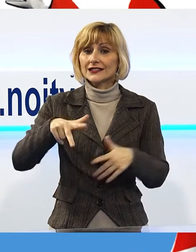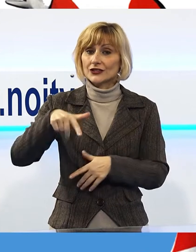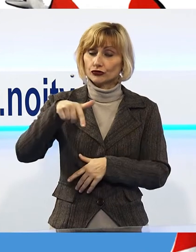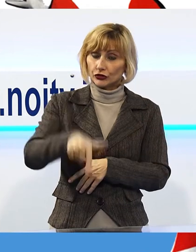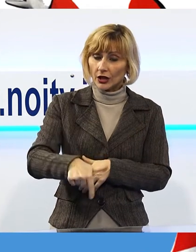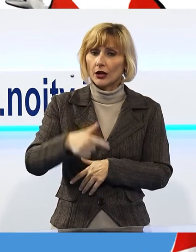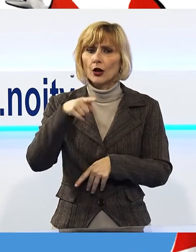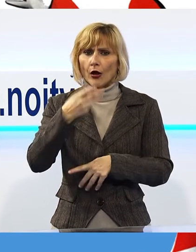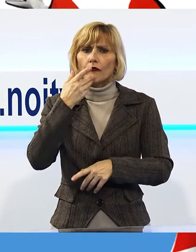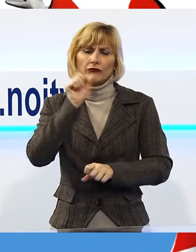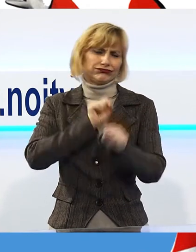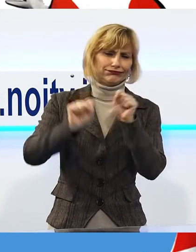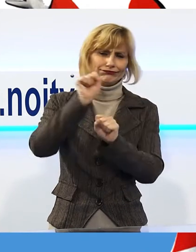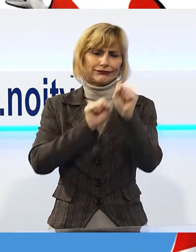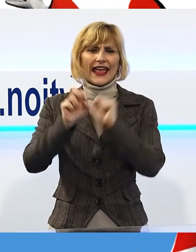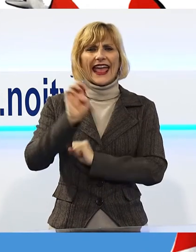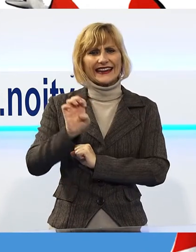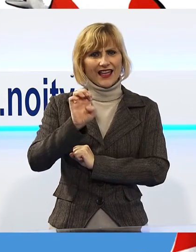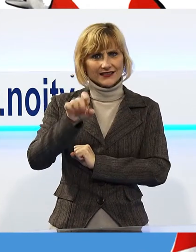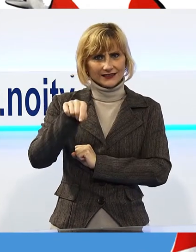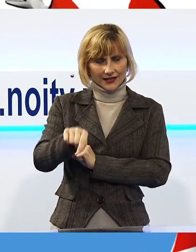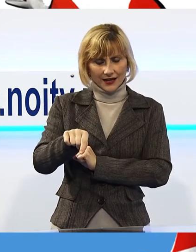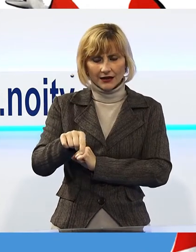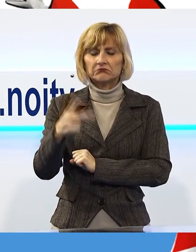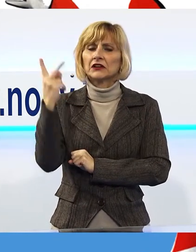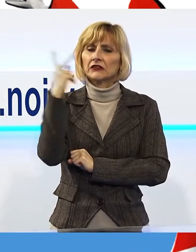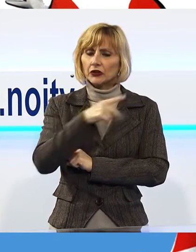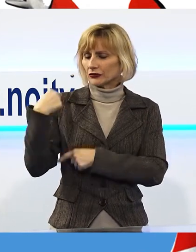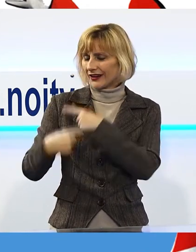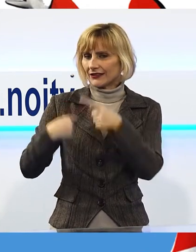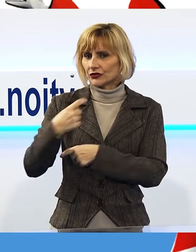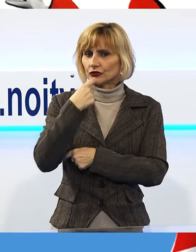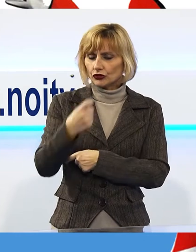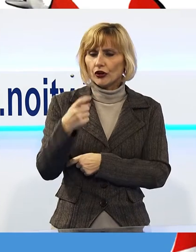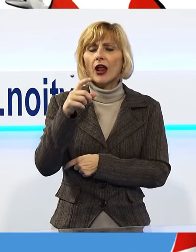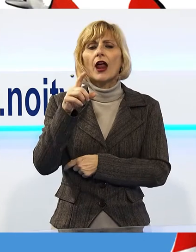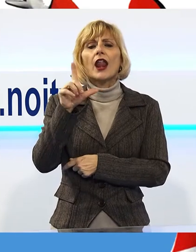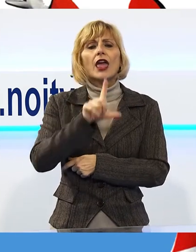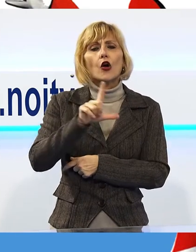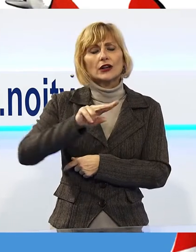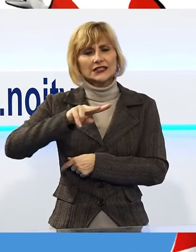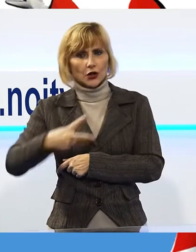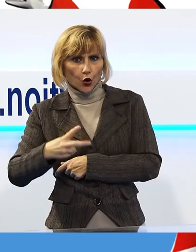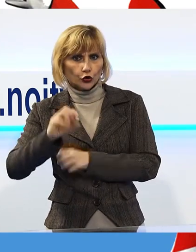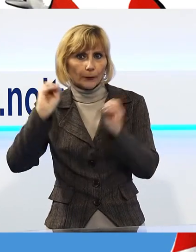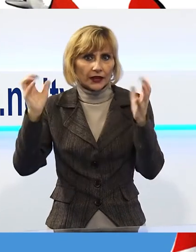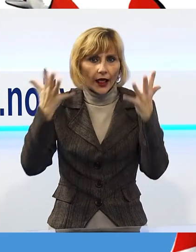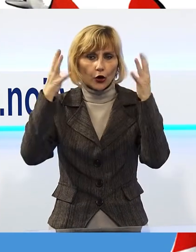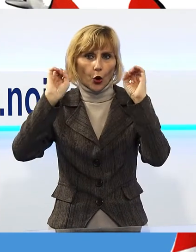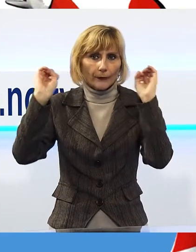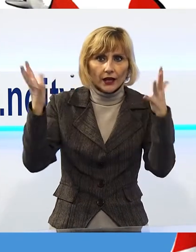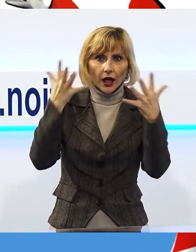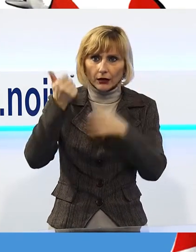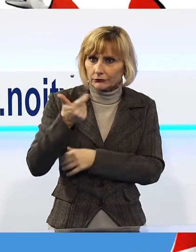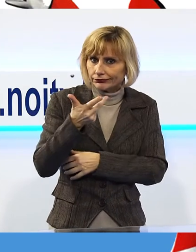in Sicilia. La tradizione narra che Leone II compì svariati miracoli e per questo ottenne l'appellativo di